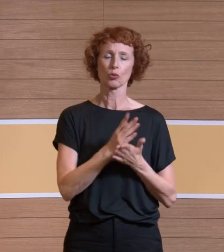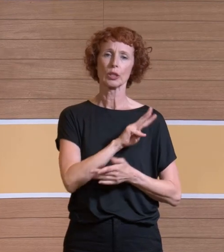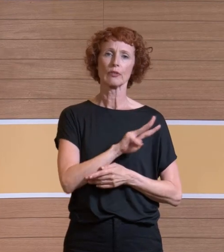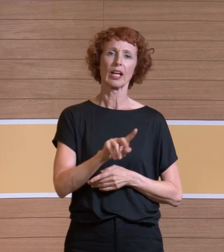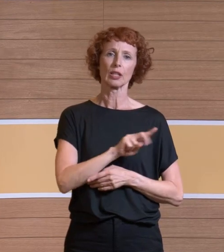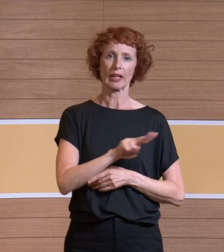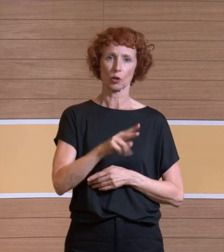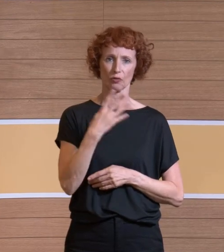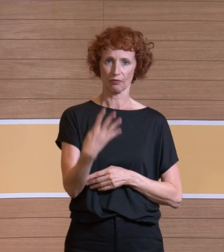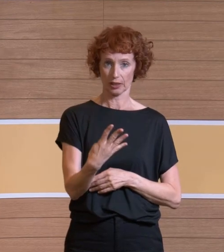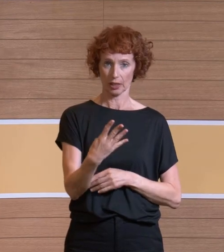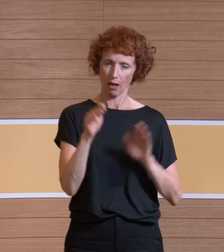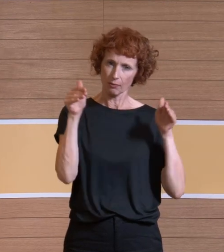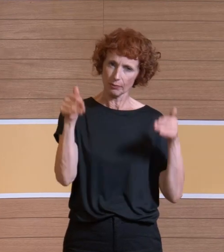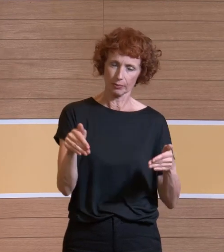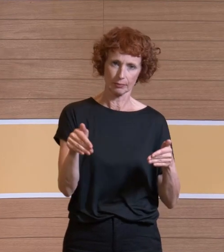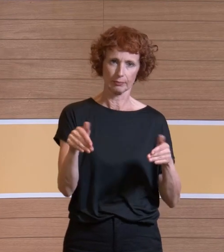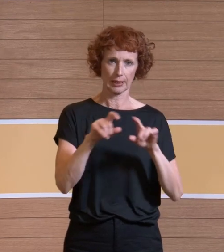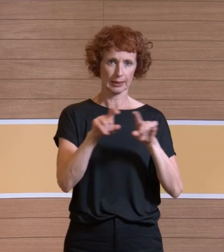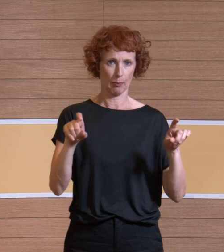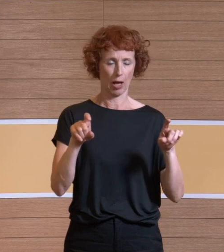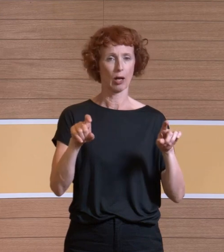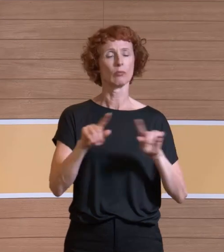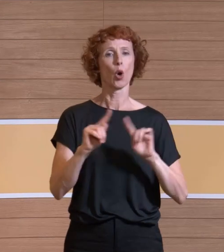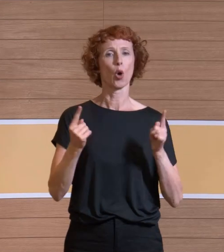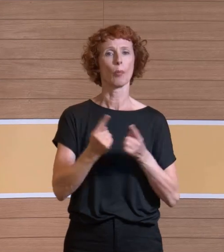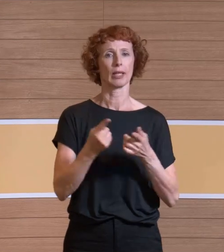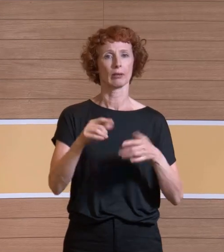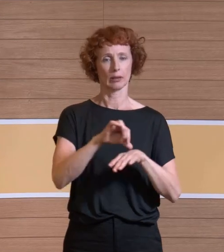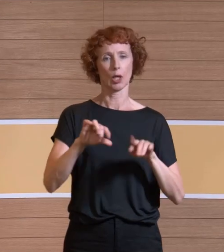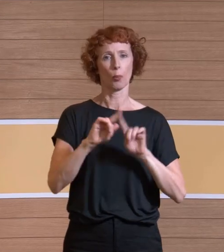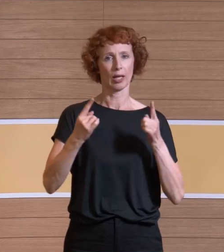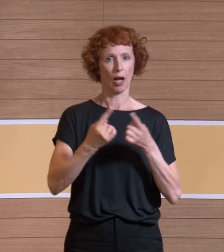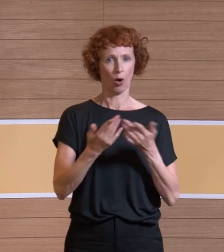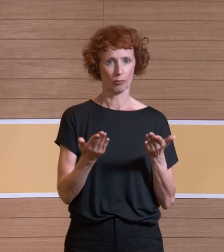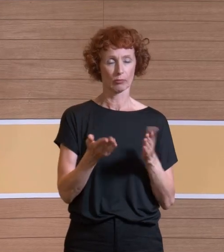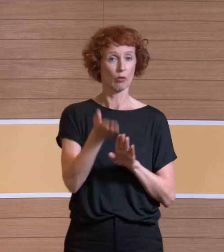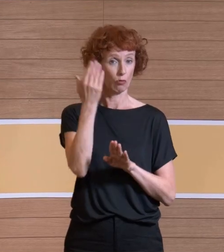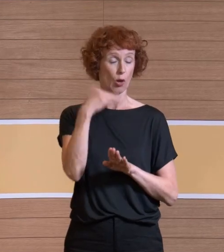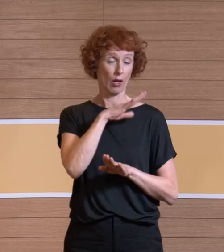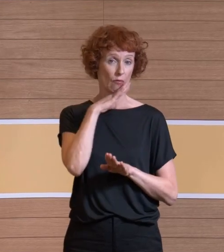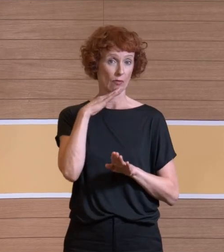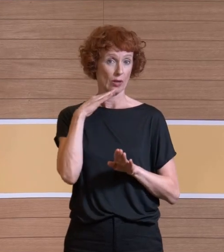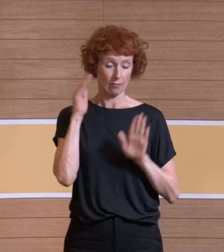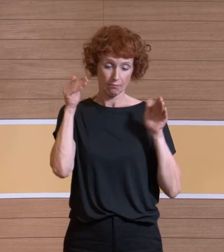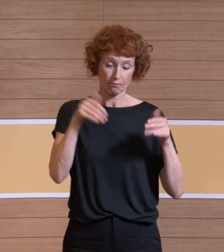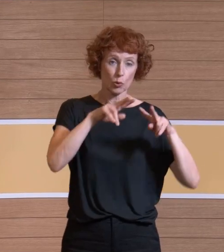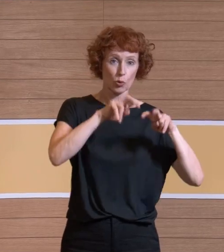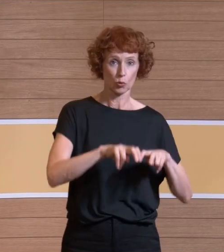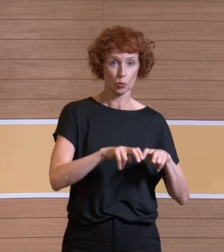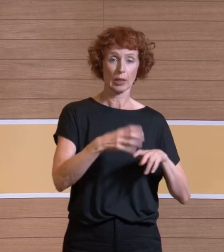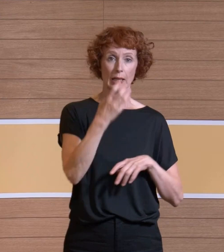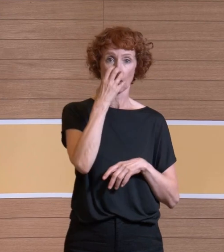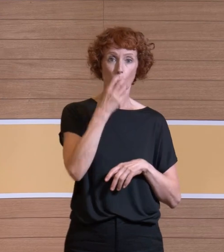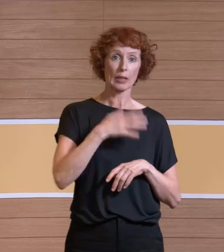intensiv mit OP-Räumen. Und Frau Nisserie hat schon gesagt, wir haben uns lange mit Narkosegasen beschäftigt. Und seit 2008, 2009